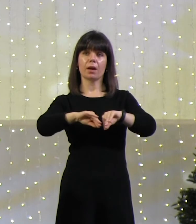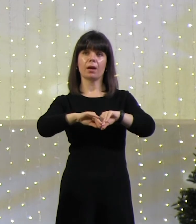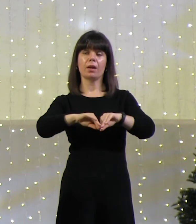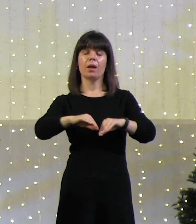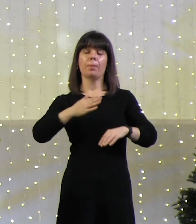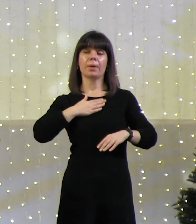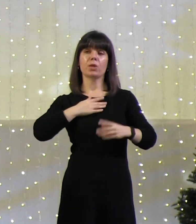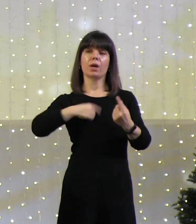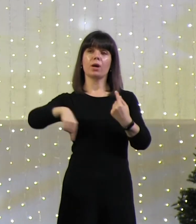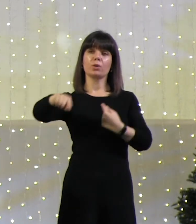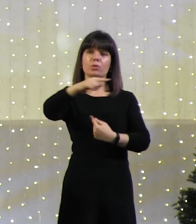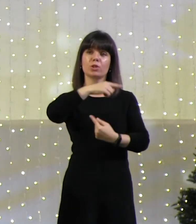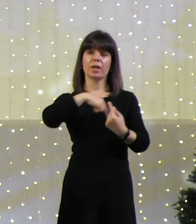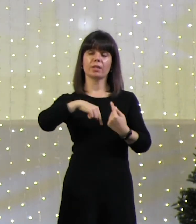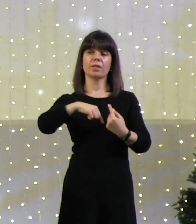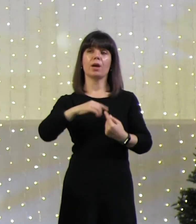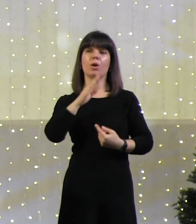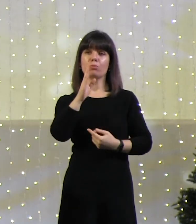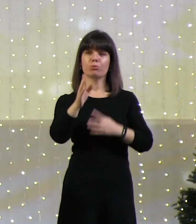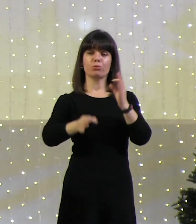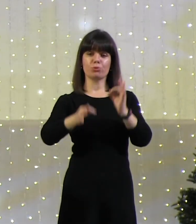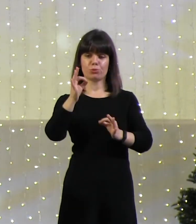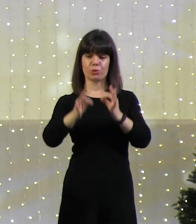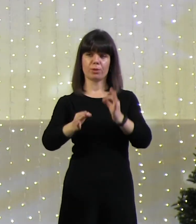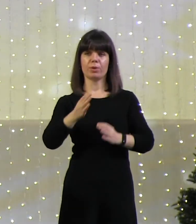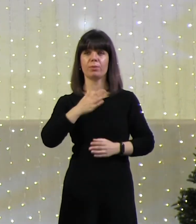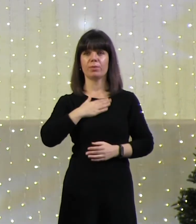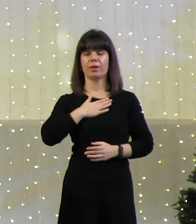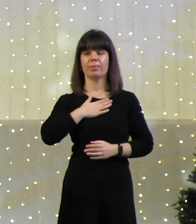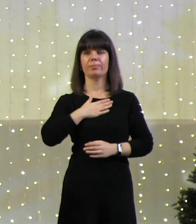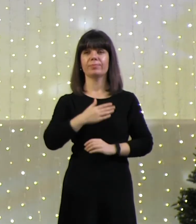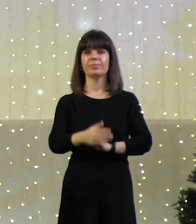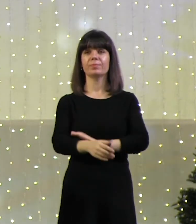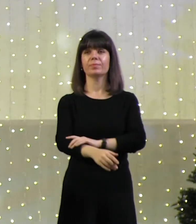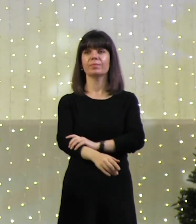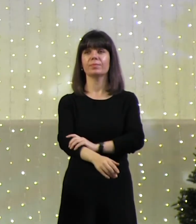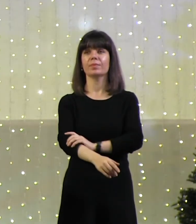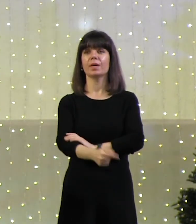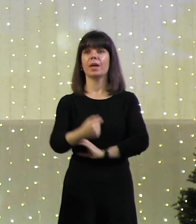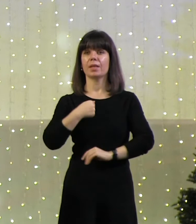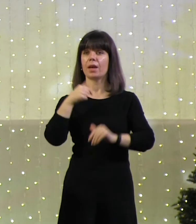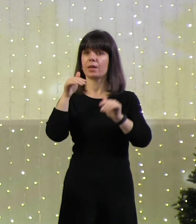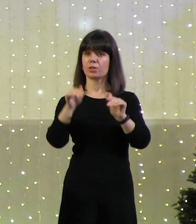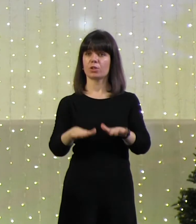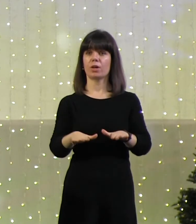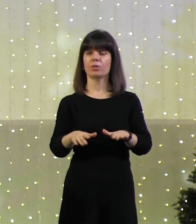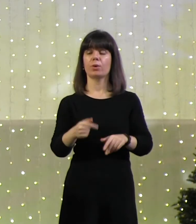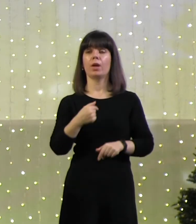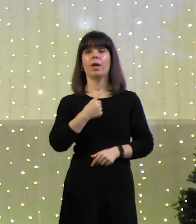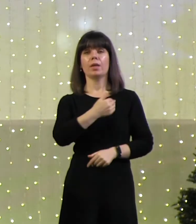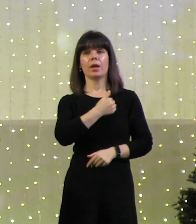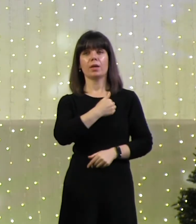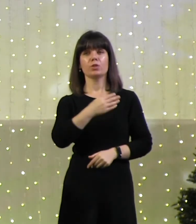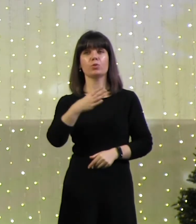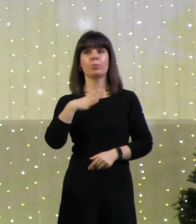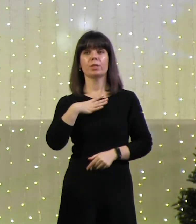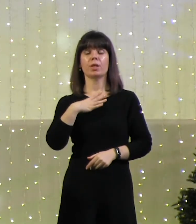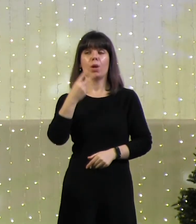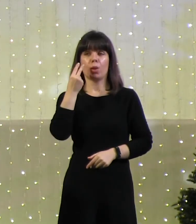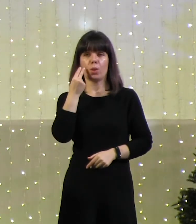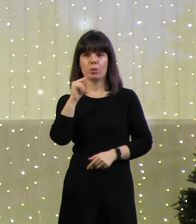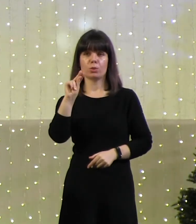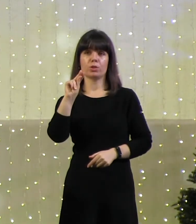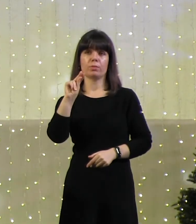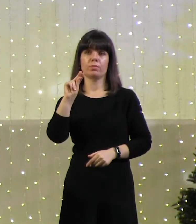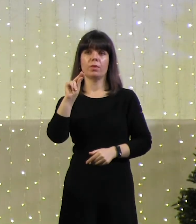выступят судьями, насколько я буду с этим справляться. Решено. Я хочу быть одним из лучших